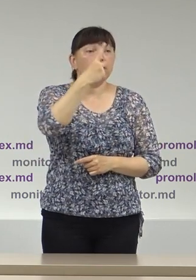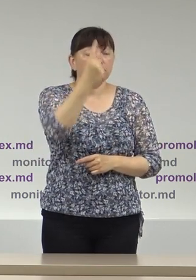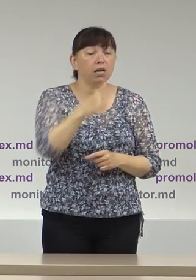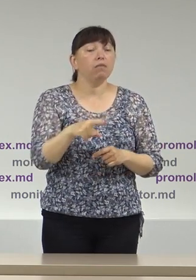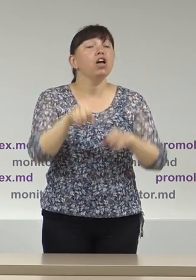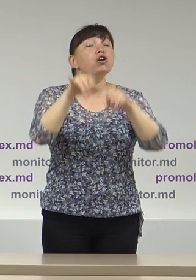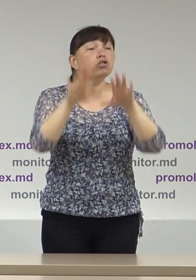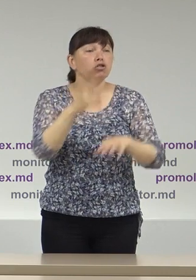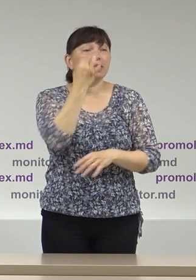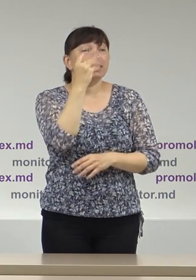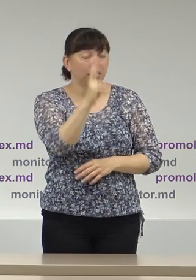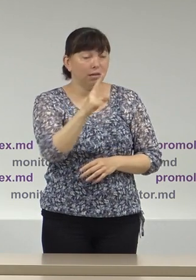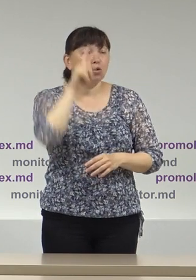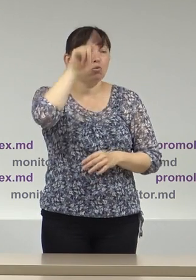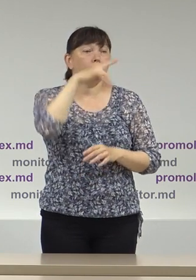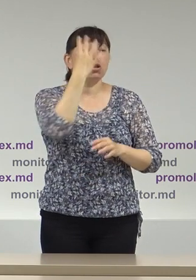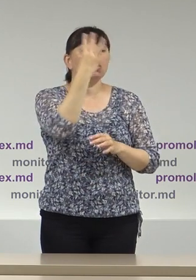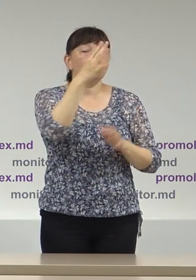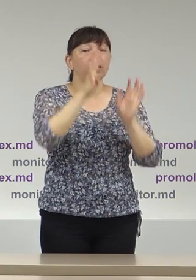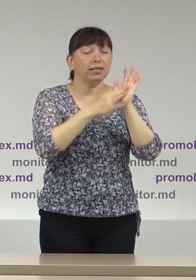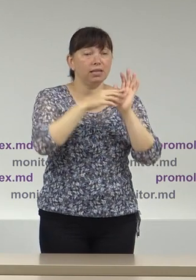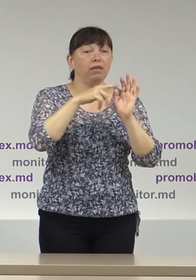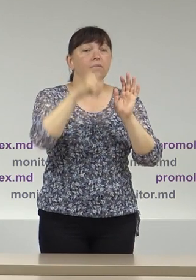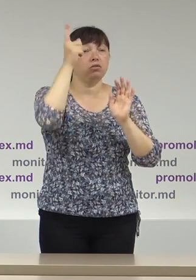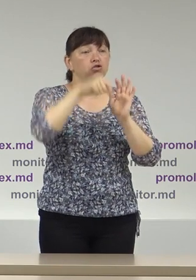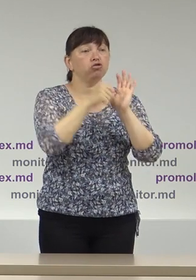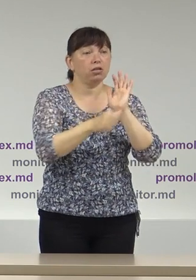hotărârea CEC 49-66,